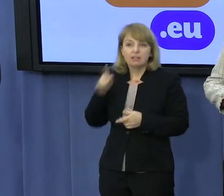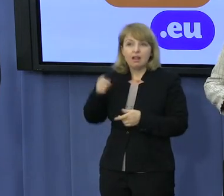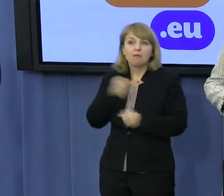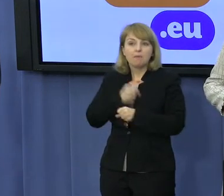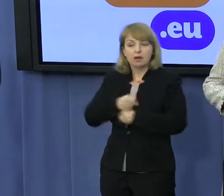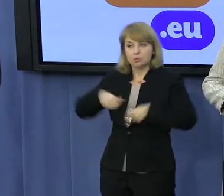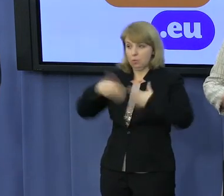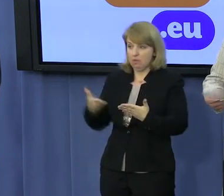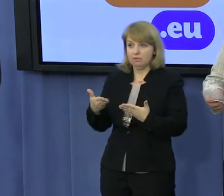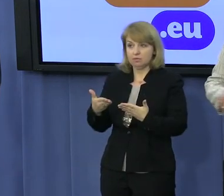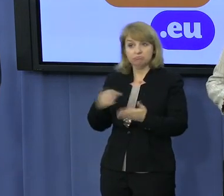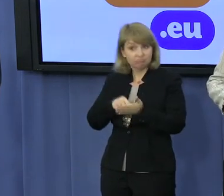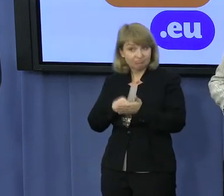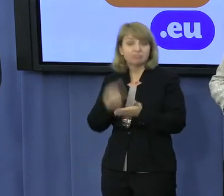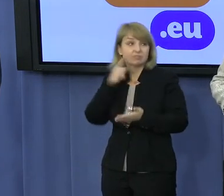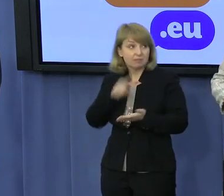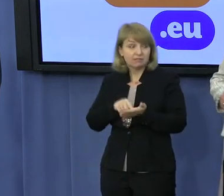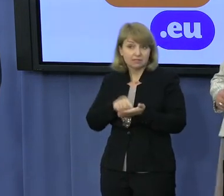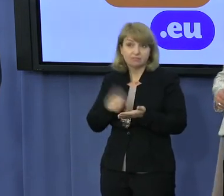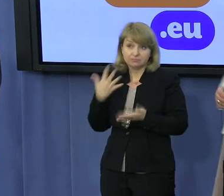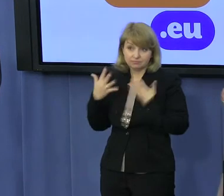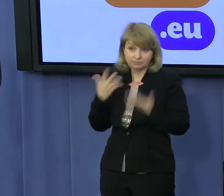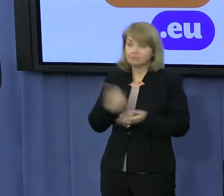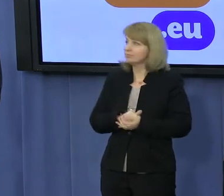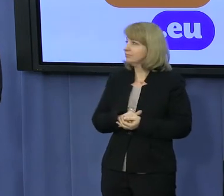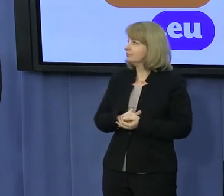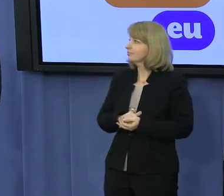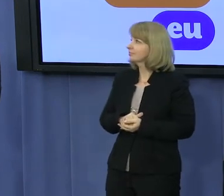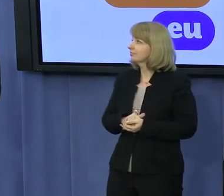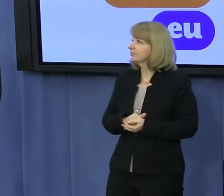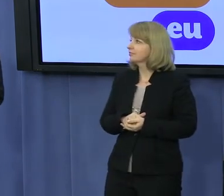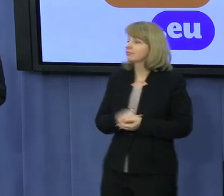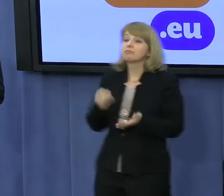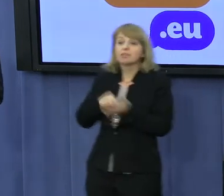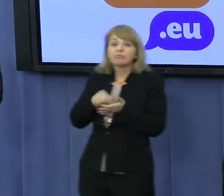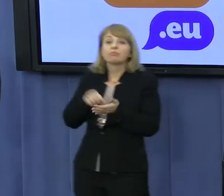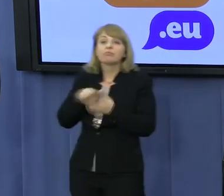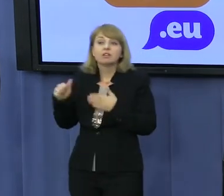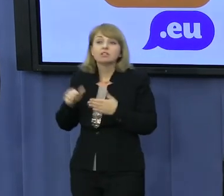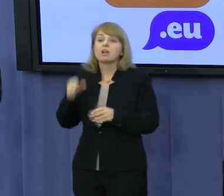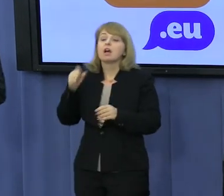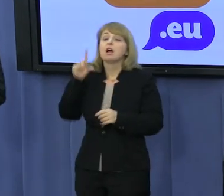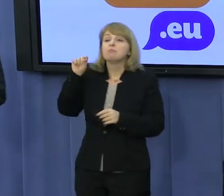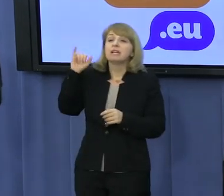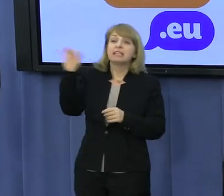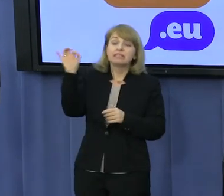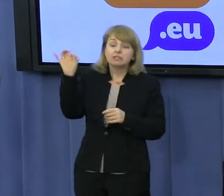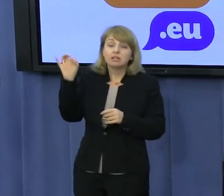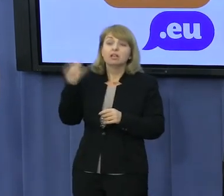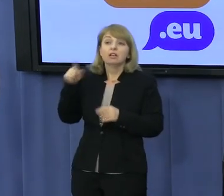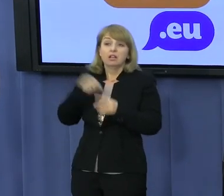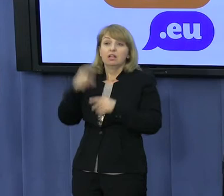to właśnie tak należy skomentować. Janusz, może pakty jeszcze. Oczywiście za Prawem i Sprawiedliwością stoi, jak wiadomo,